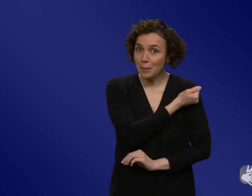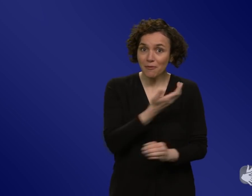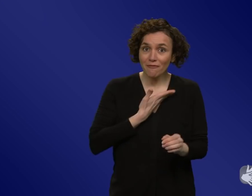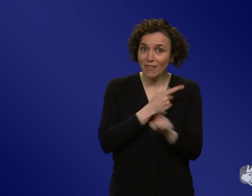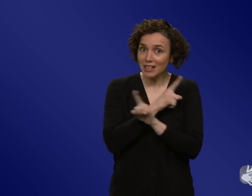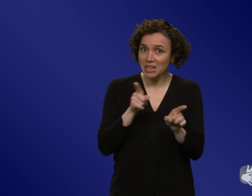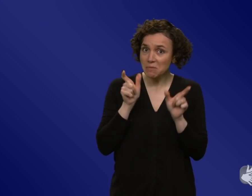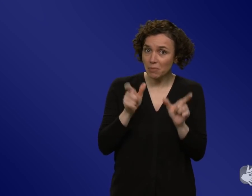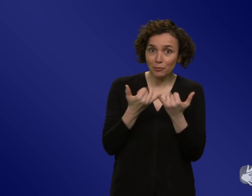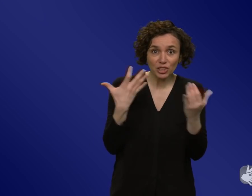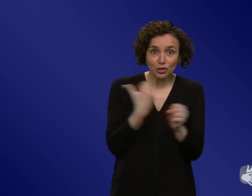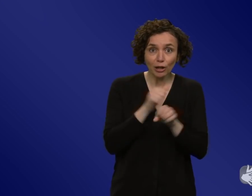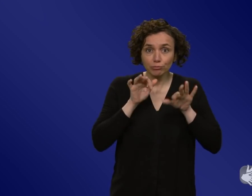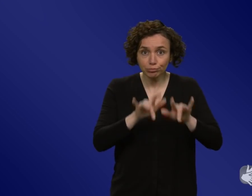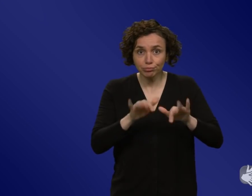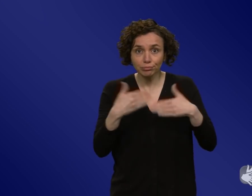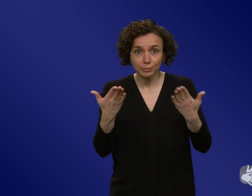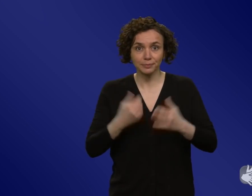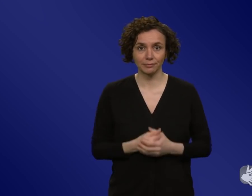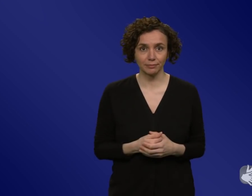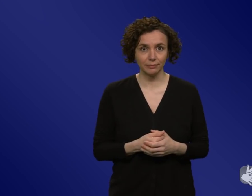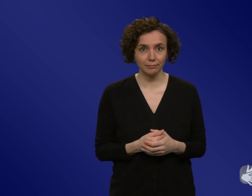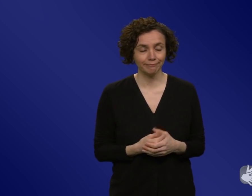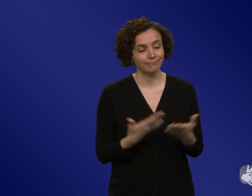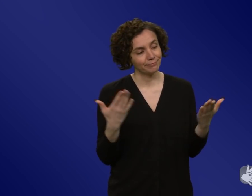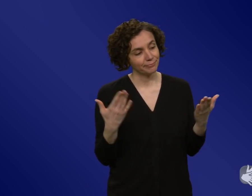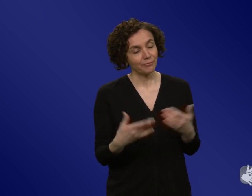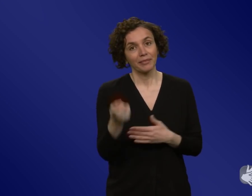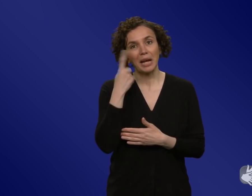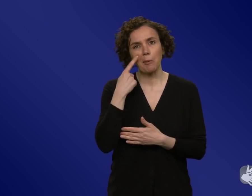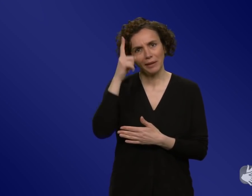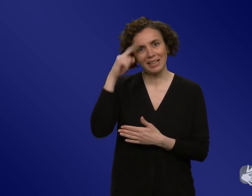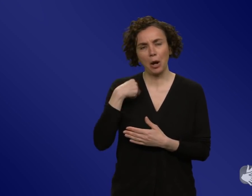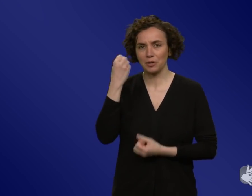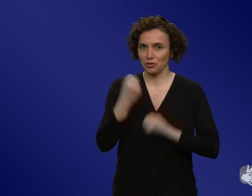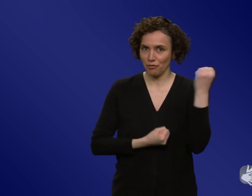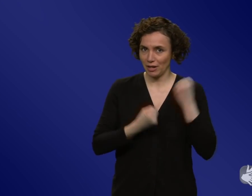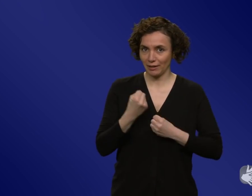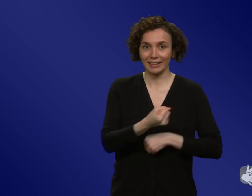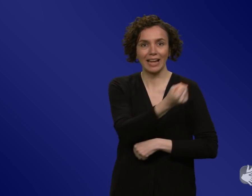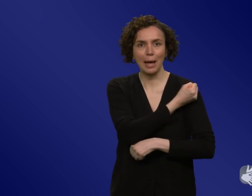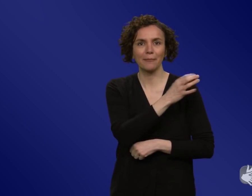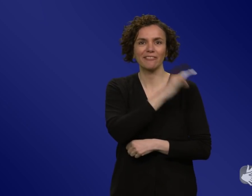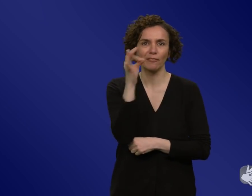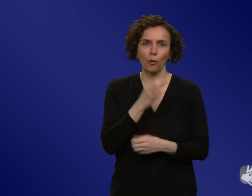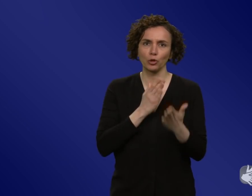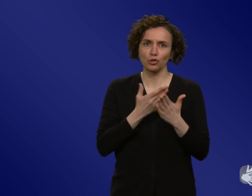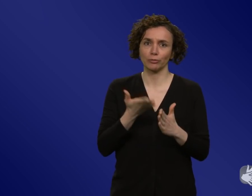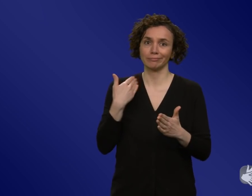Also im Moment ist es, glaube ich, schwierig. Also wir sehen schon sehr lange so einen stabilen Sockel, sind so, ich glaube, insgesamt von unseren Befragten